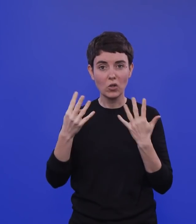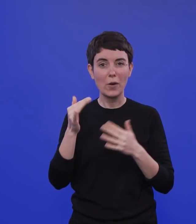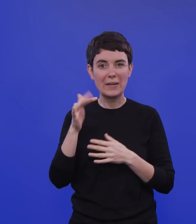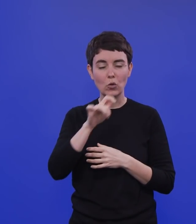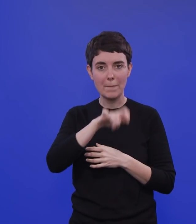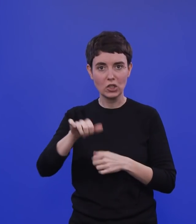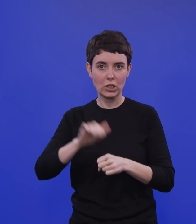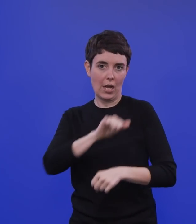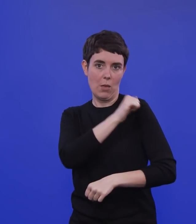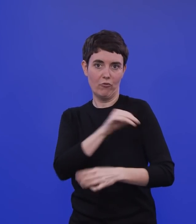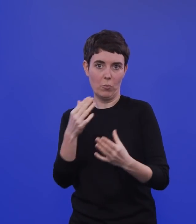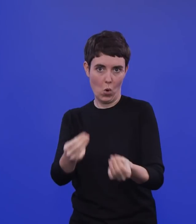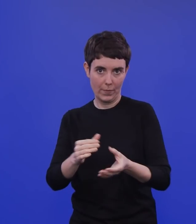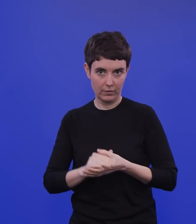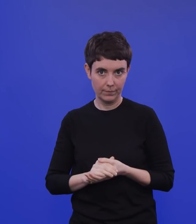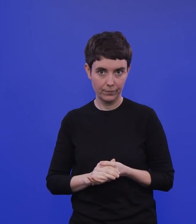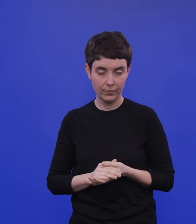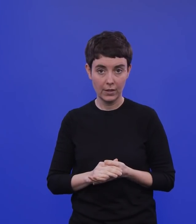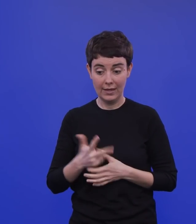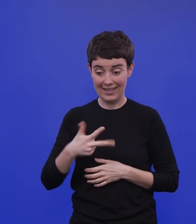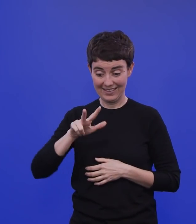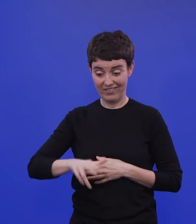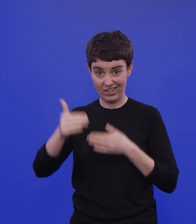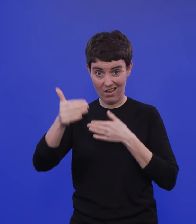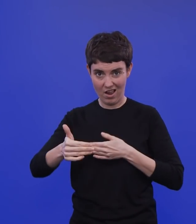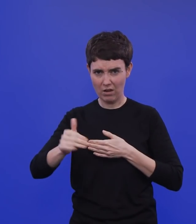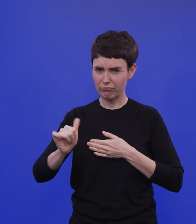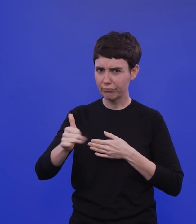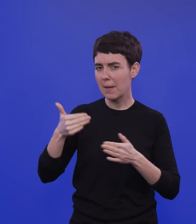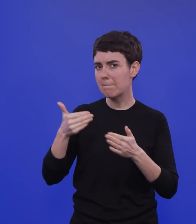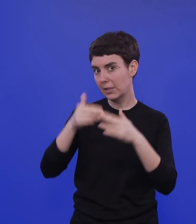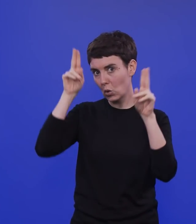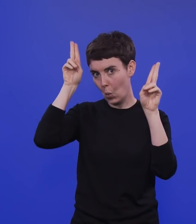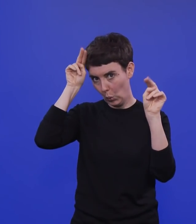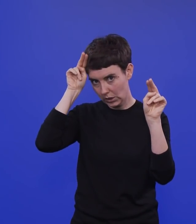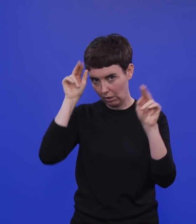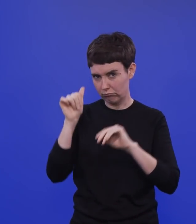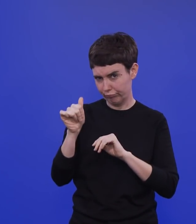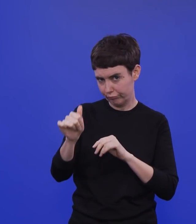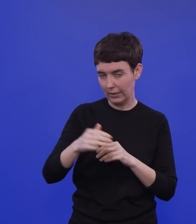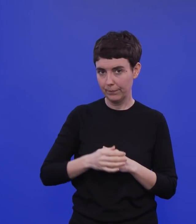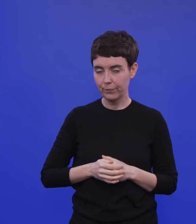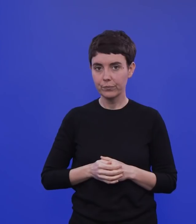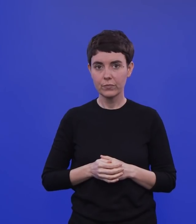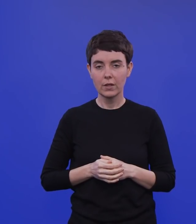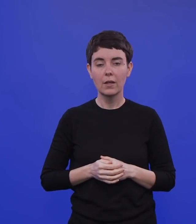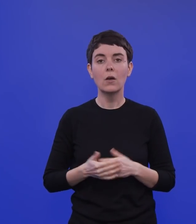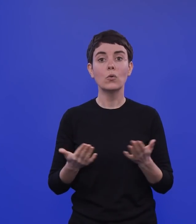geimpft werden. Dieses erste Quartal ist so ziemlich zu Ostern, zu Ende. Und der Plan ist eigentlich, das habe ich auch